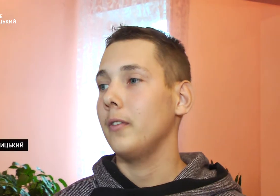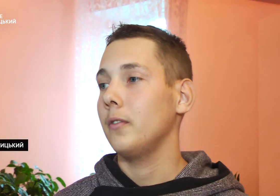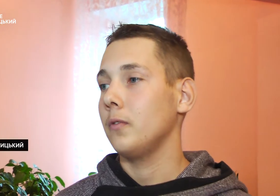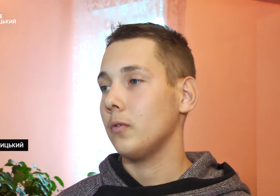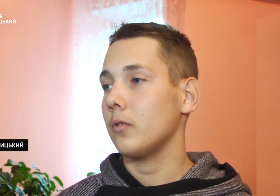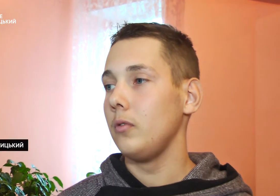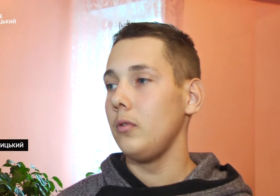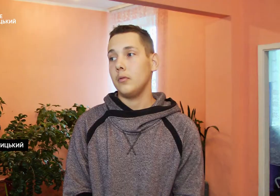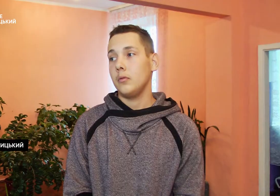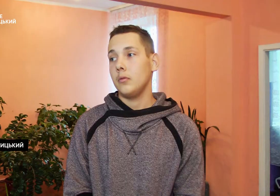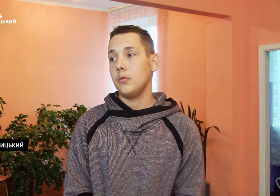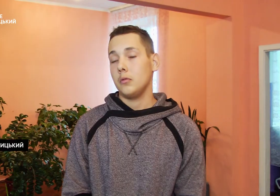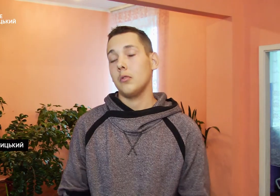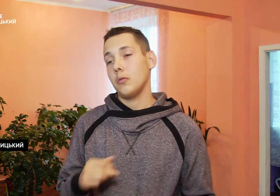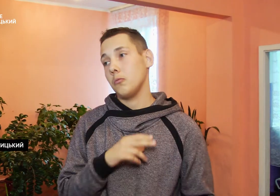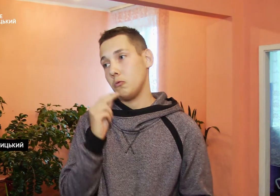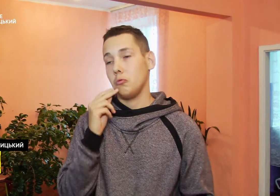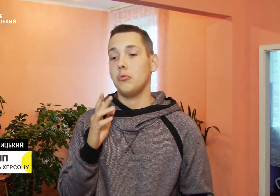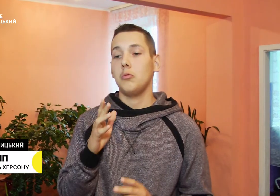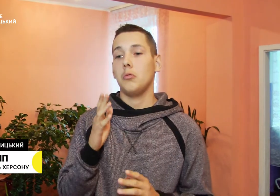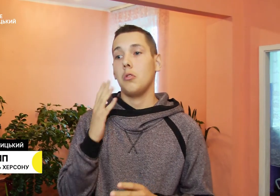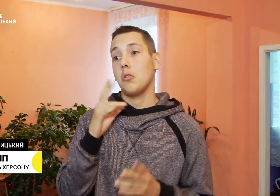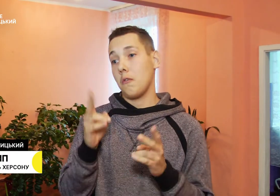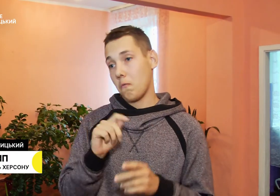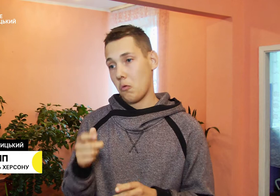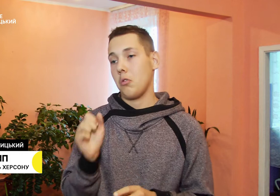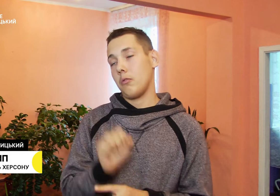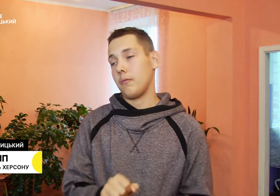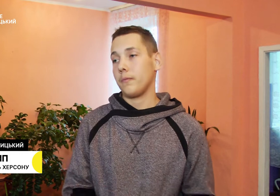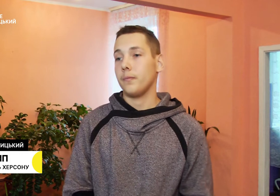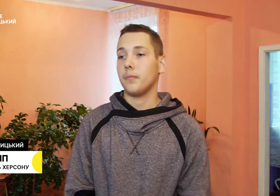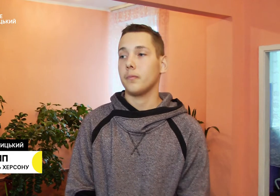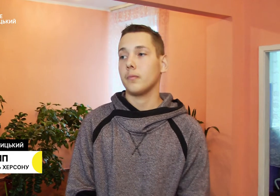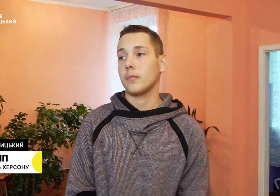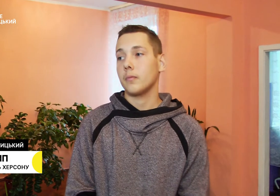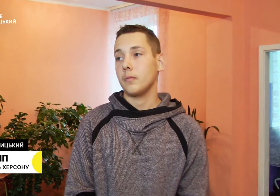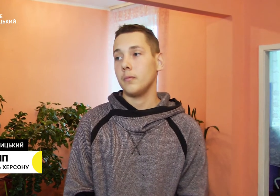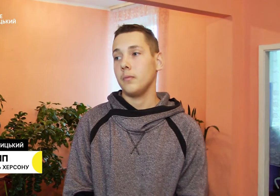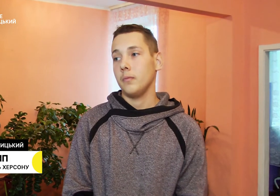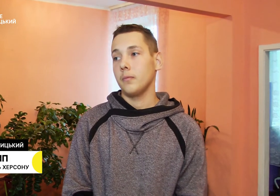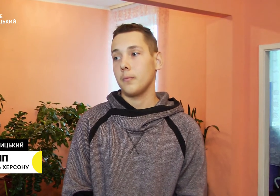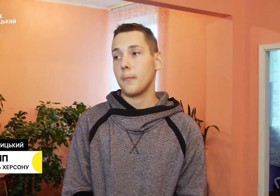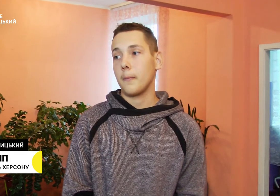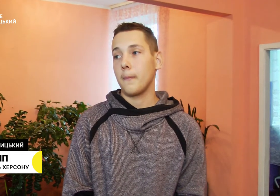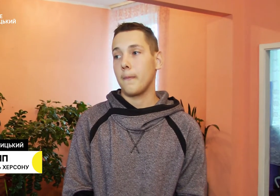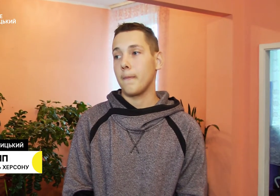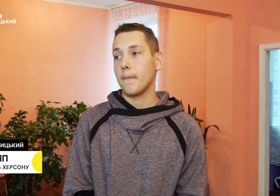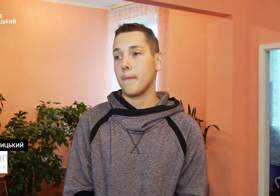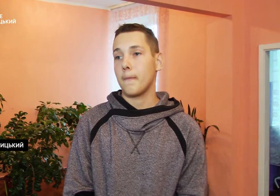навчання в школі. Так, навчався в Херсон, коли почалася війна, то навчання там зупинилось і вирішили з